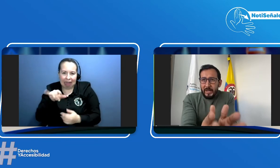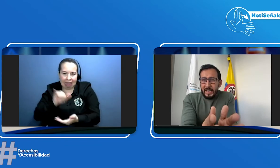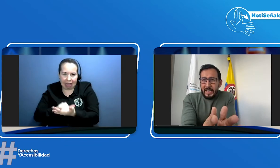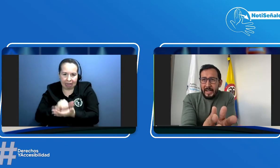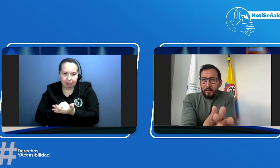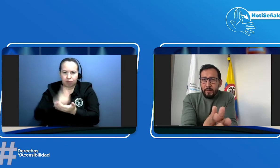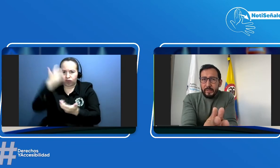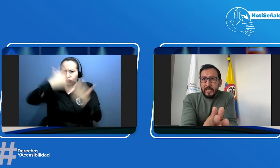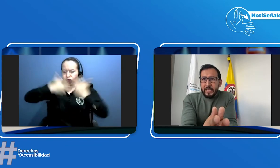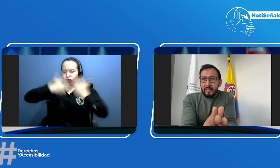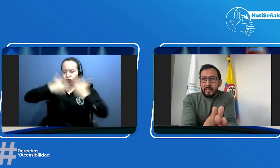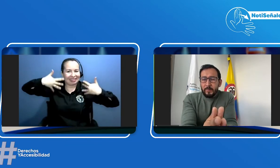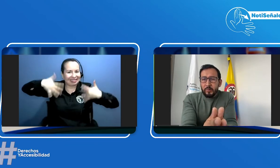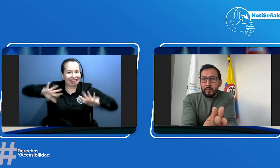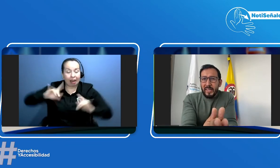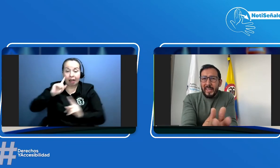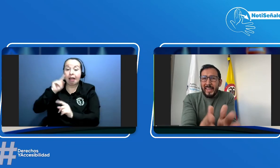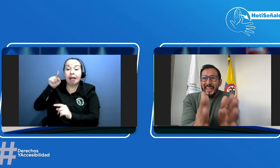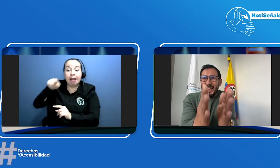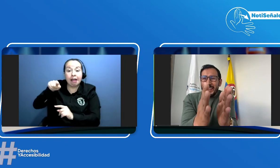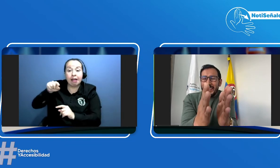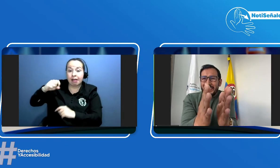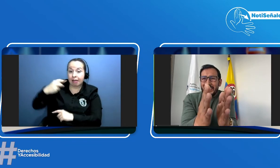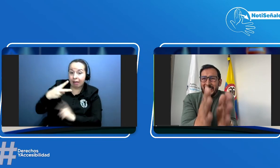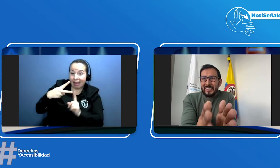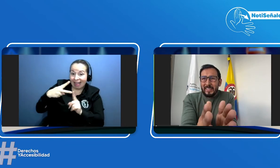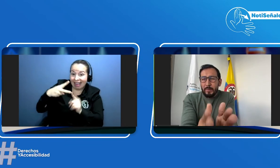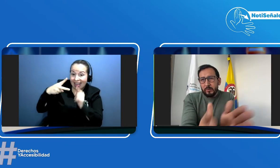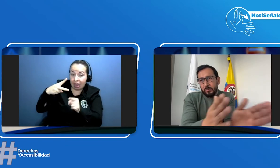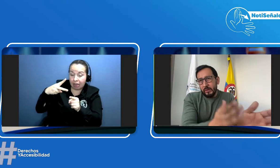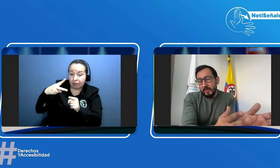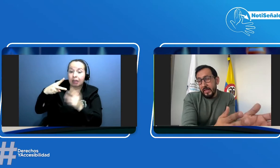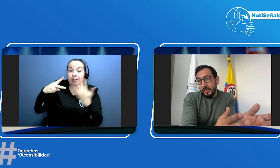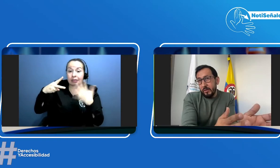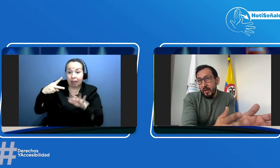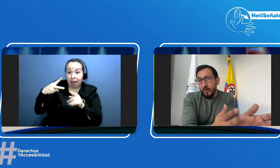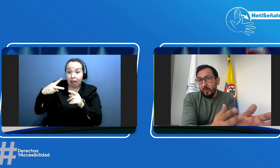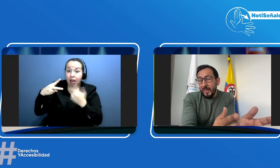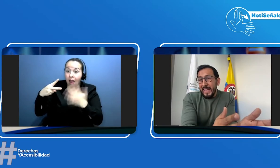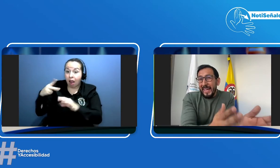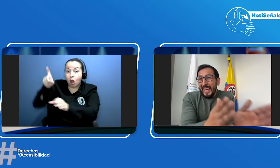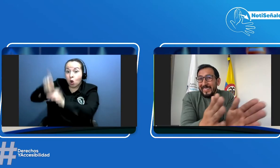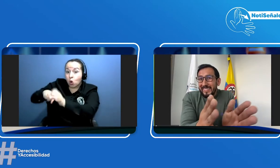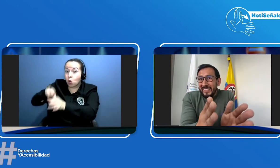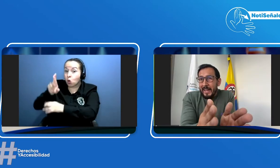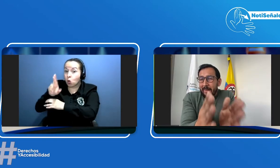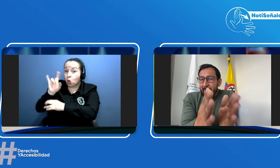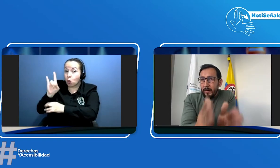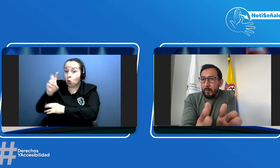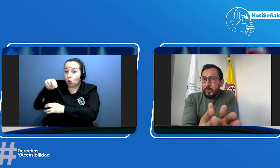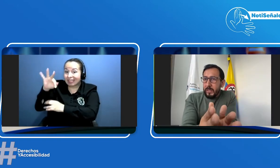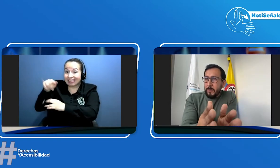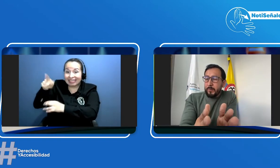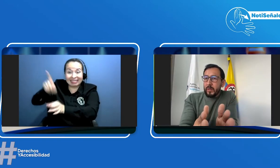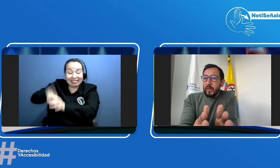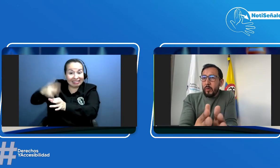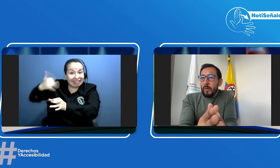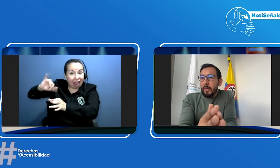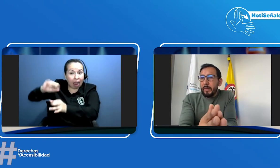manera clara y enfática establecemos que el siguiente paso después de estar escrito en el RUND es haber obtenido o haber pasado